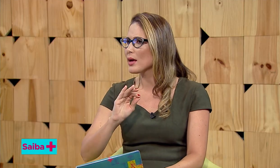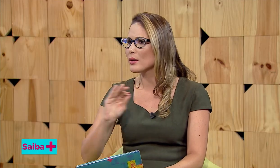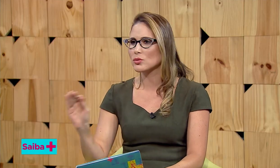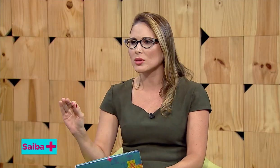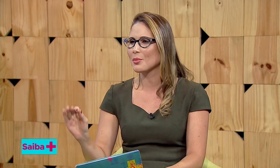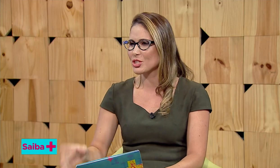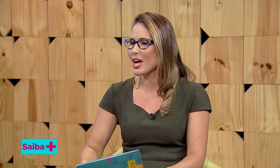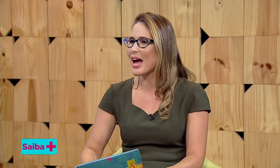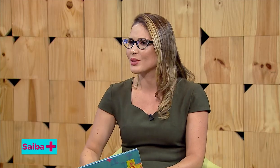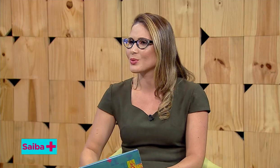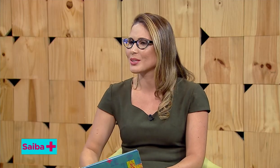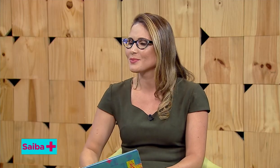totalmente errado, né?